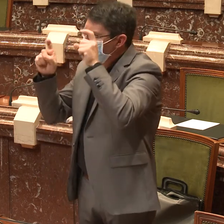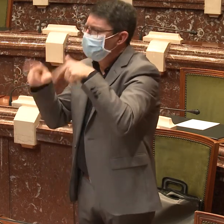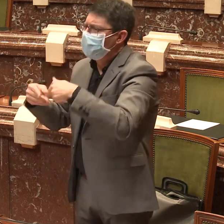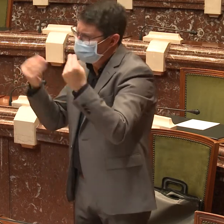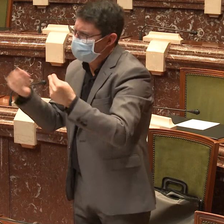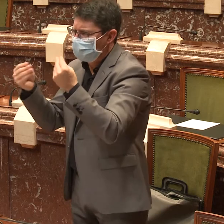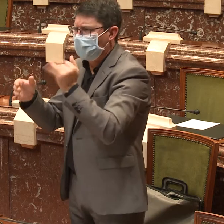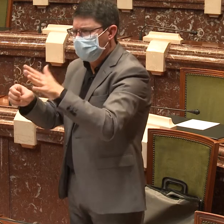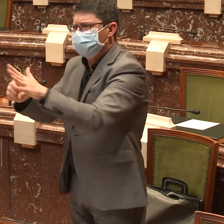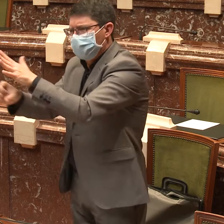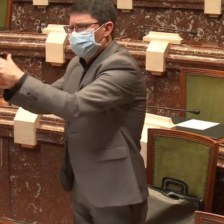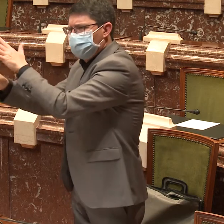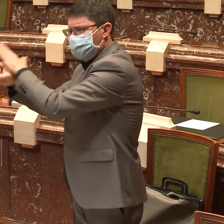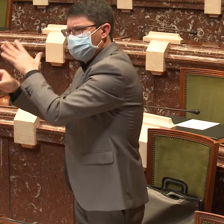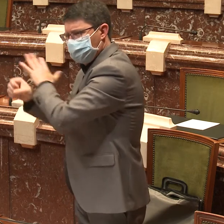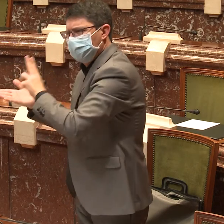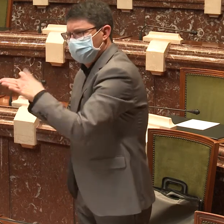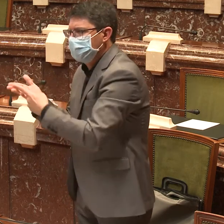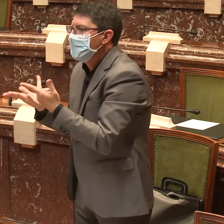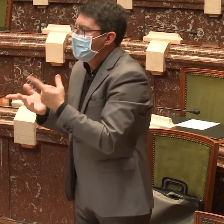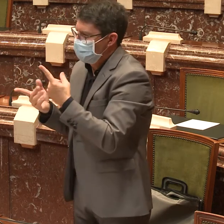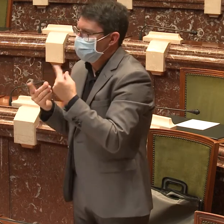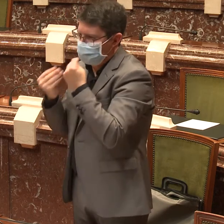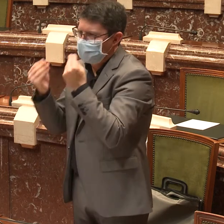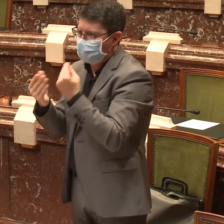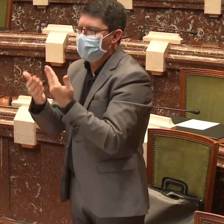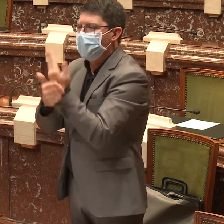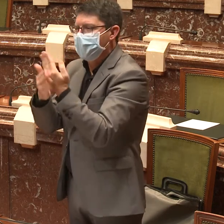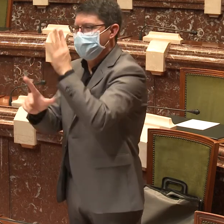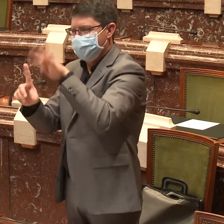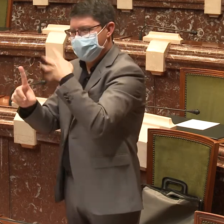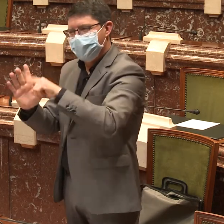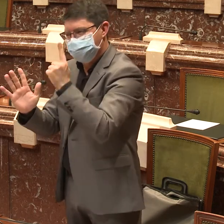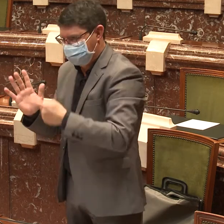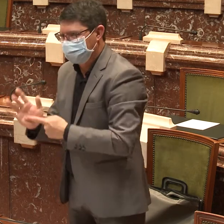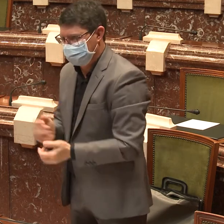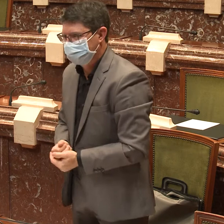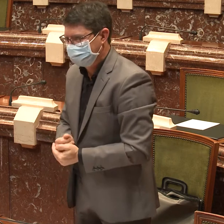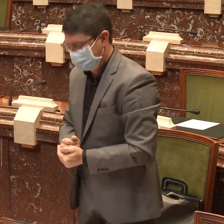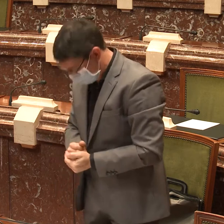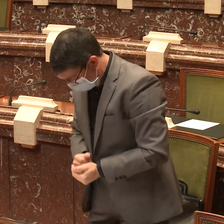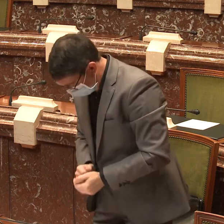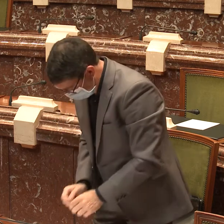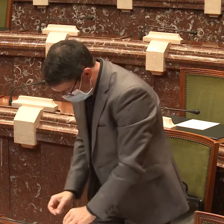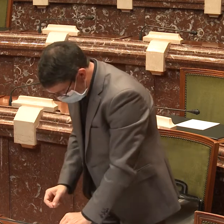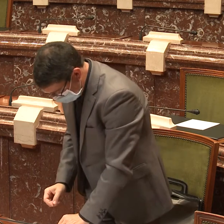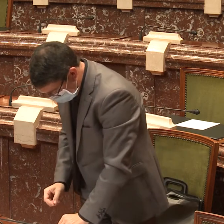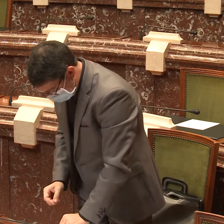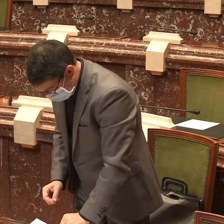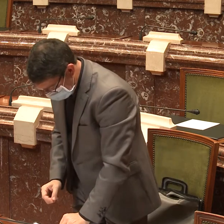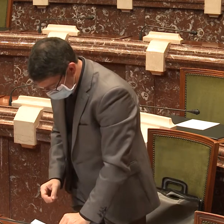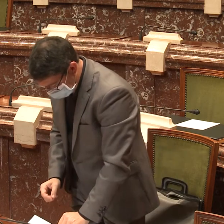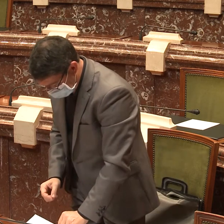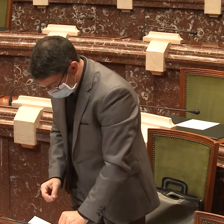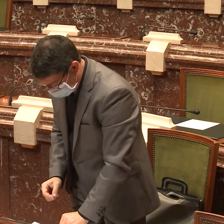acudido a preguntar cómo se tiene que solicitar este tipo de servicio, porque nosotros intentamos cubrir el máximo posible y trabajar las